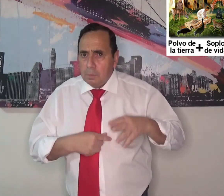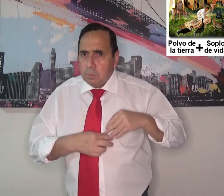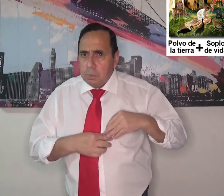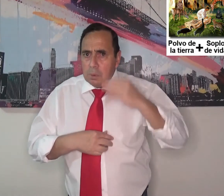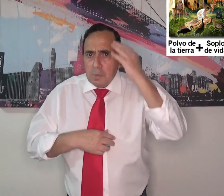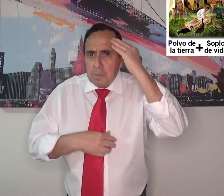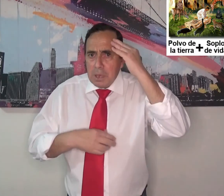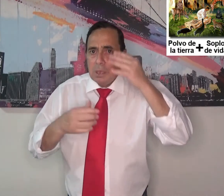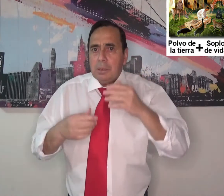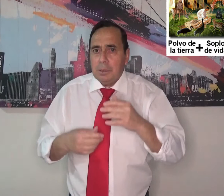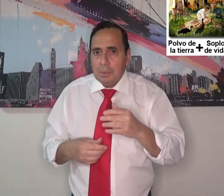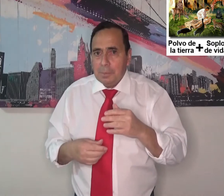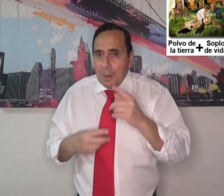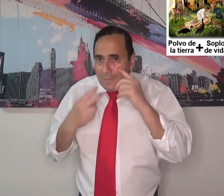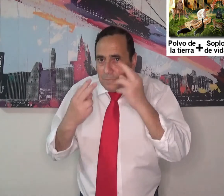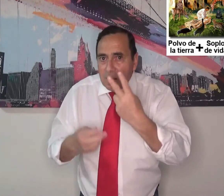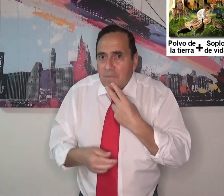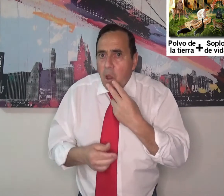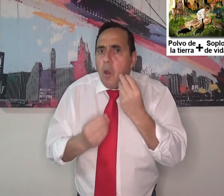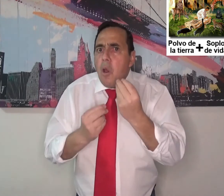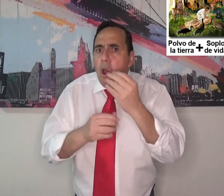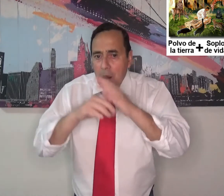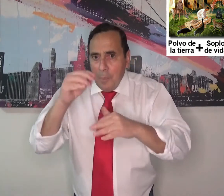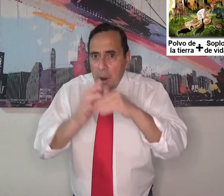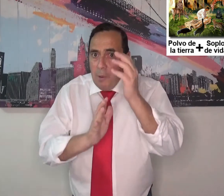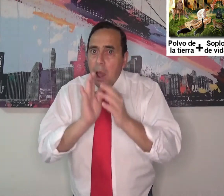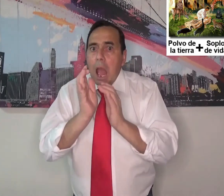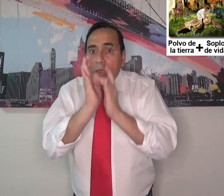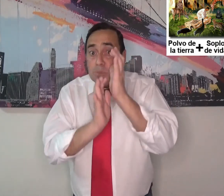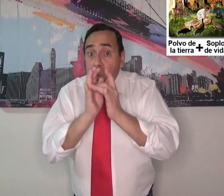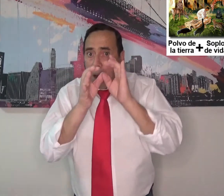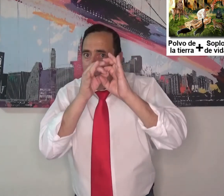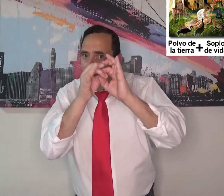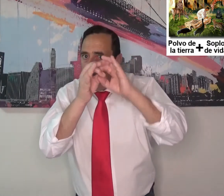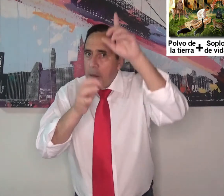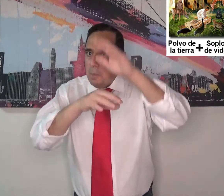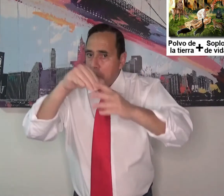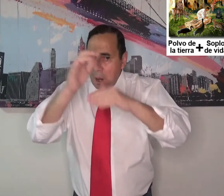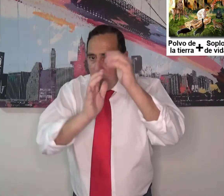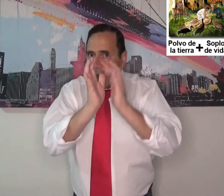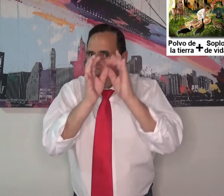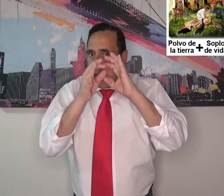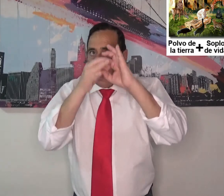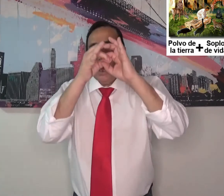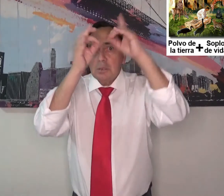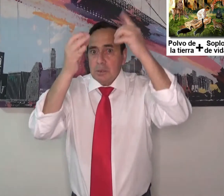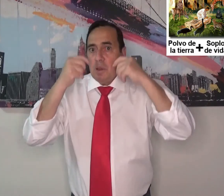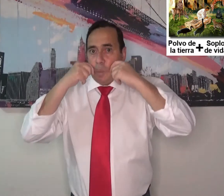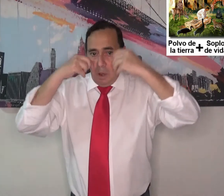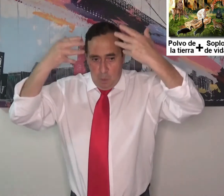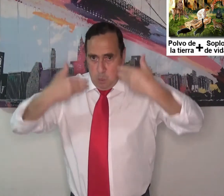Y hizo que él cobrara viva, que tuviera una mente y un corazón. Todo esto fue por